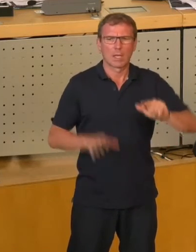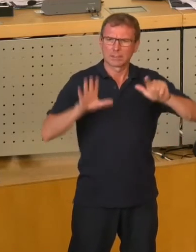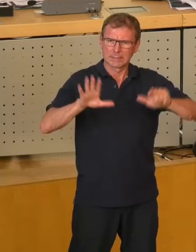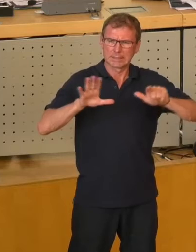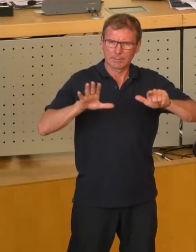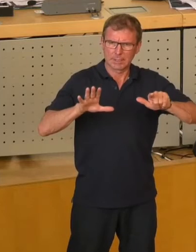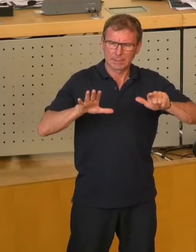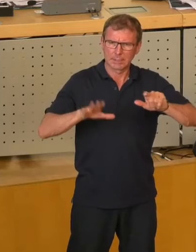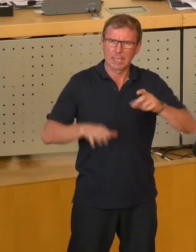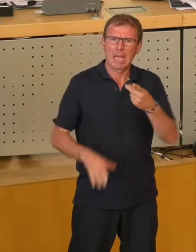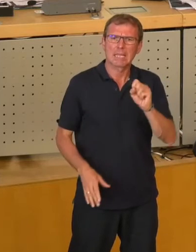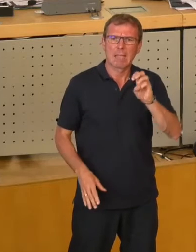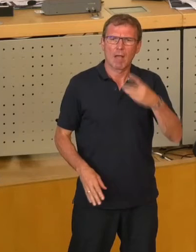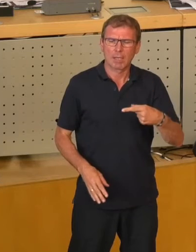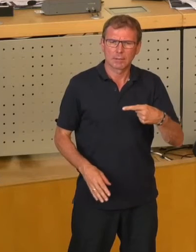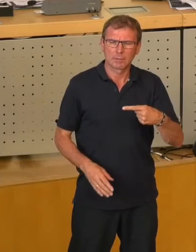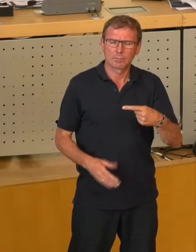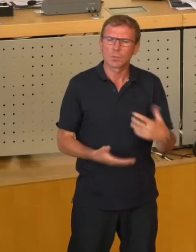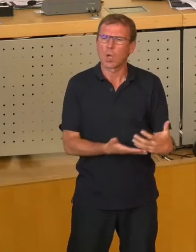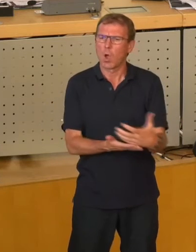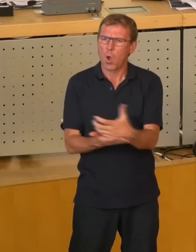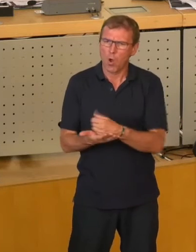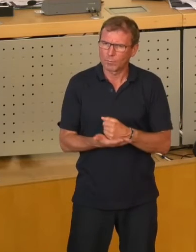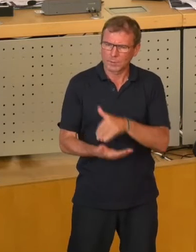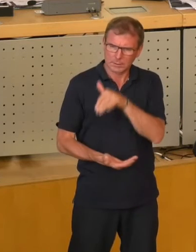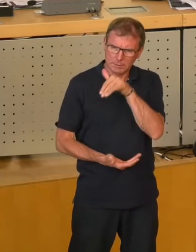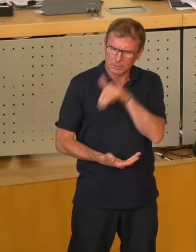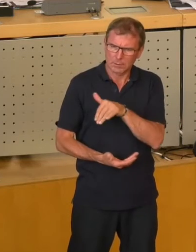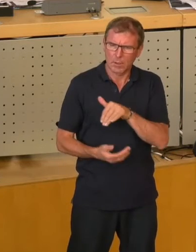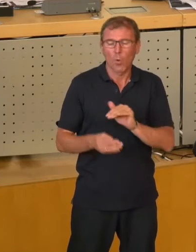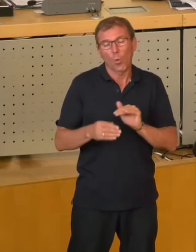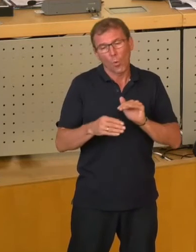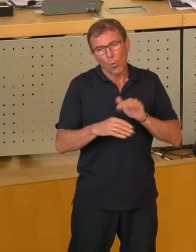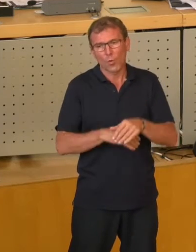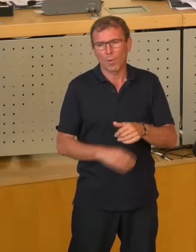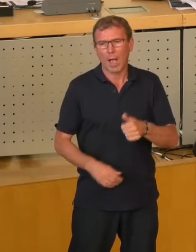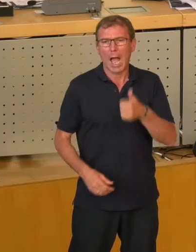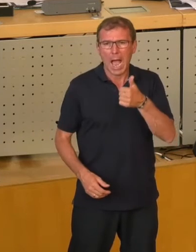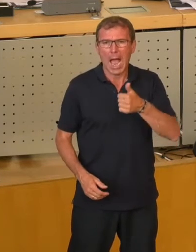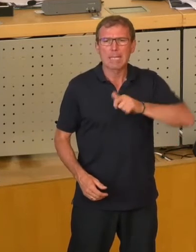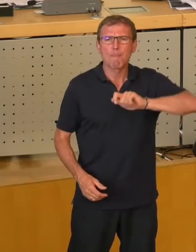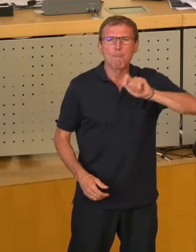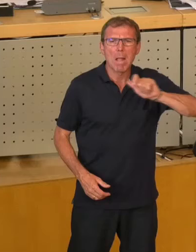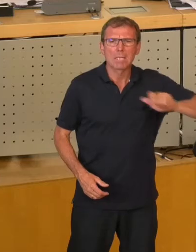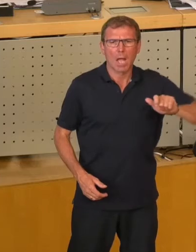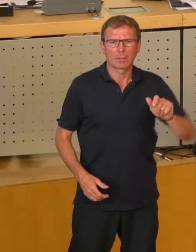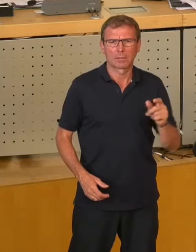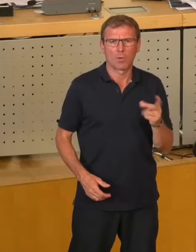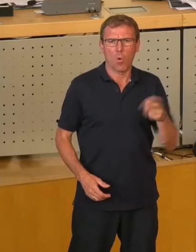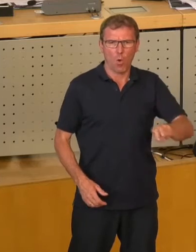erwirtschaftete die Drehwag einen Umsatz von über einer Milliarde